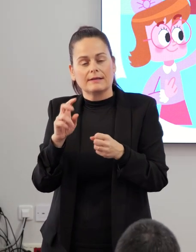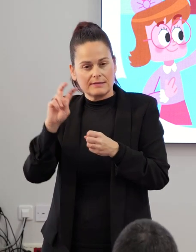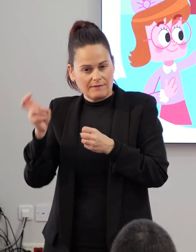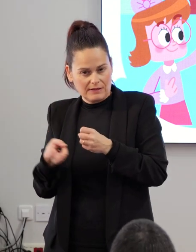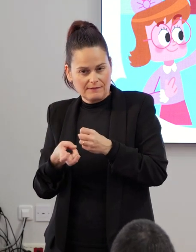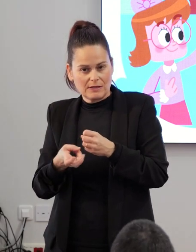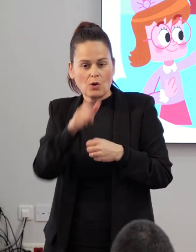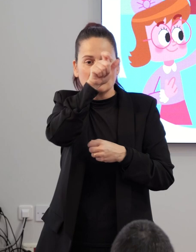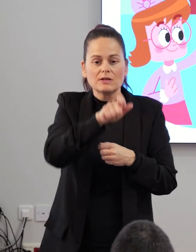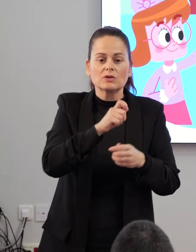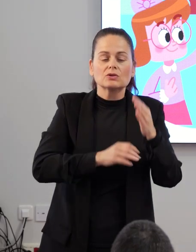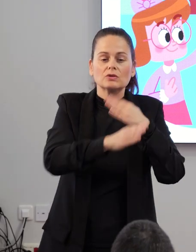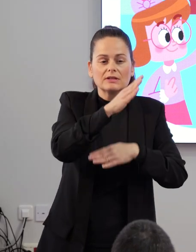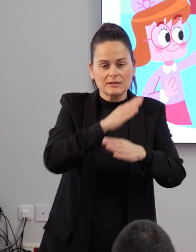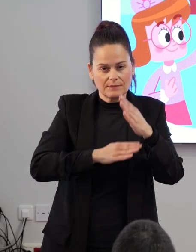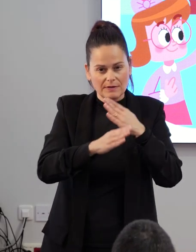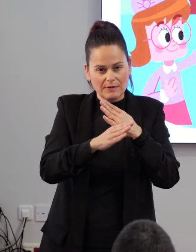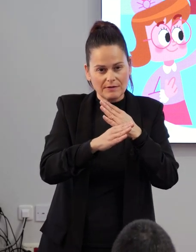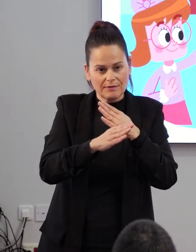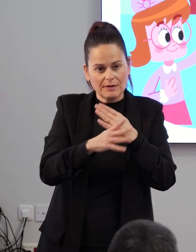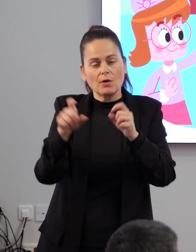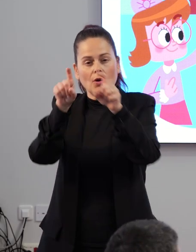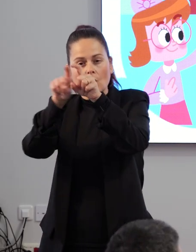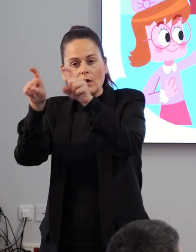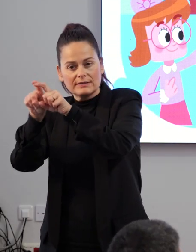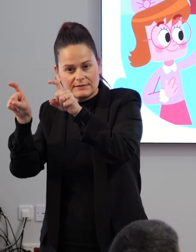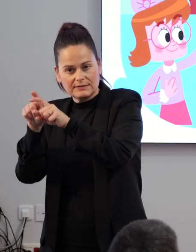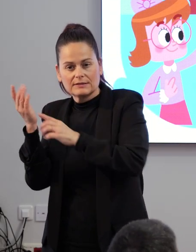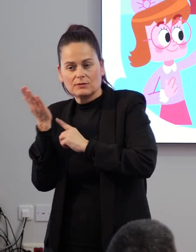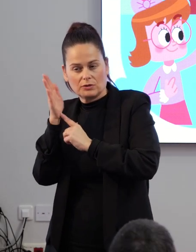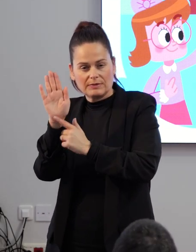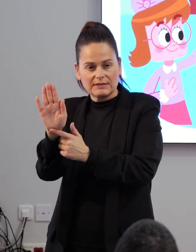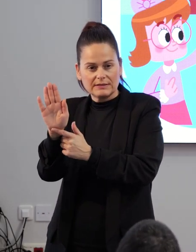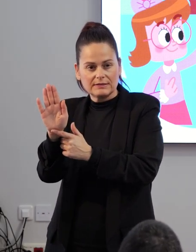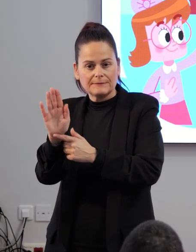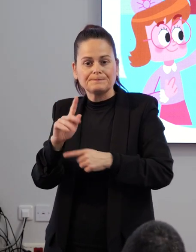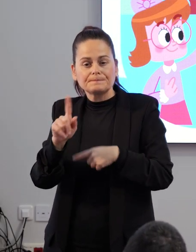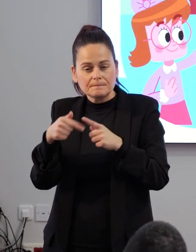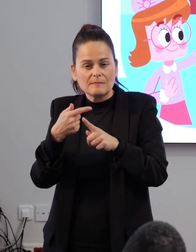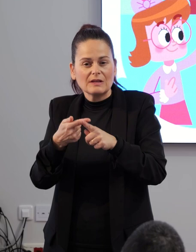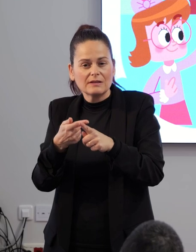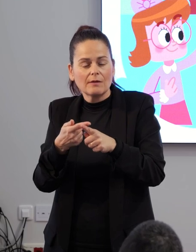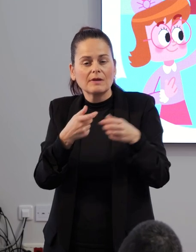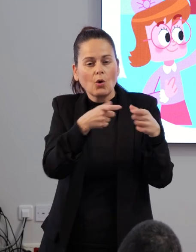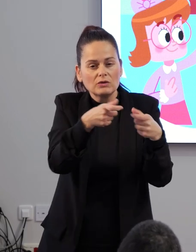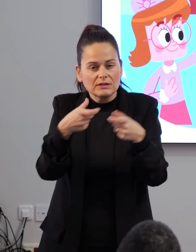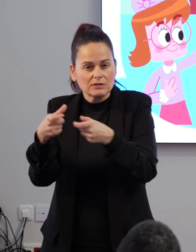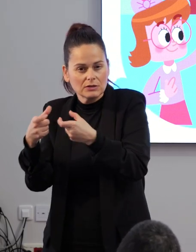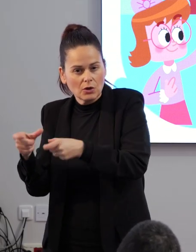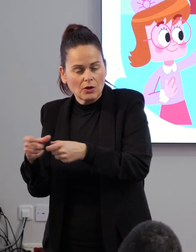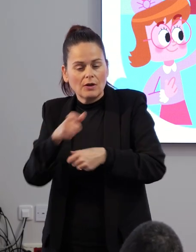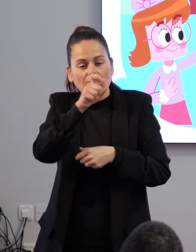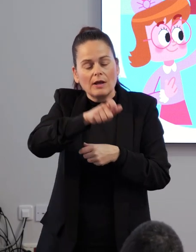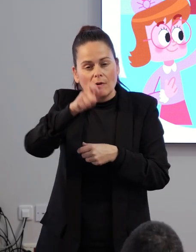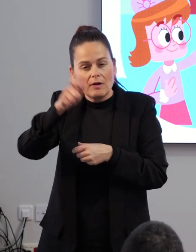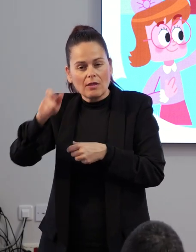las personas con discapacidad a través de las entidades que lo representan y todos aquellos sectores de la población que sumen una